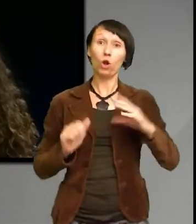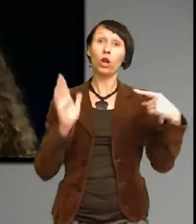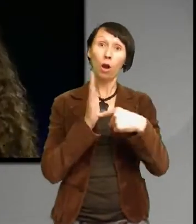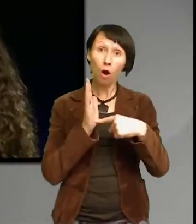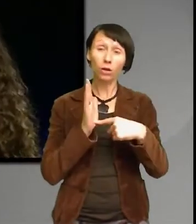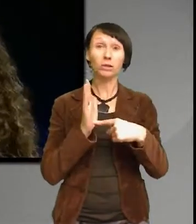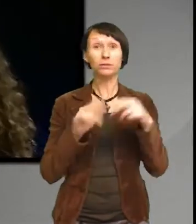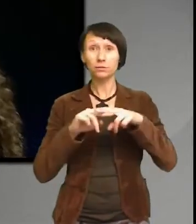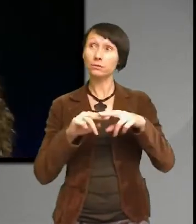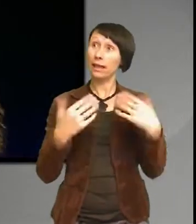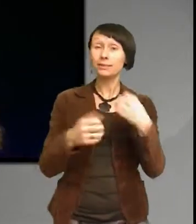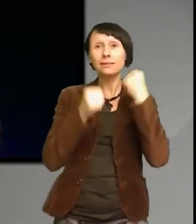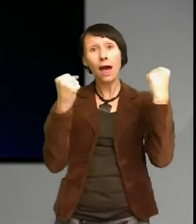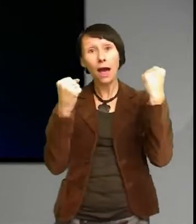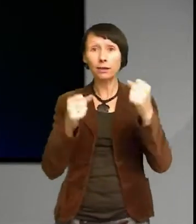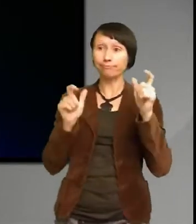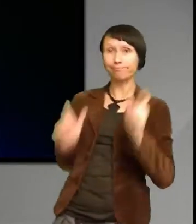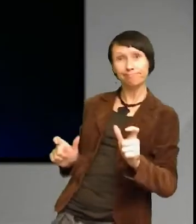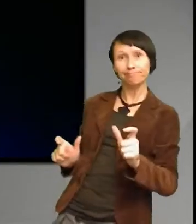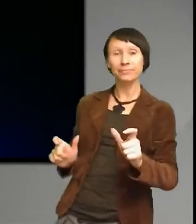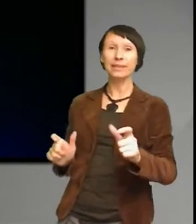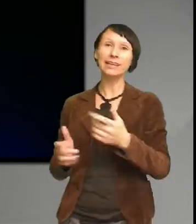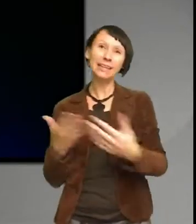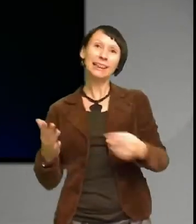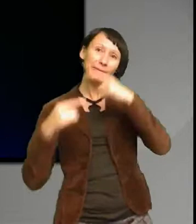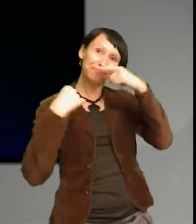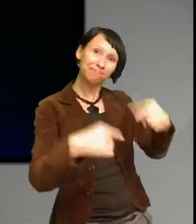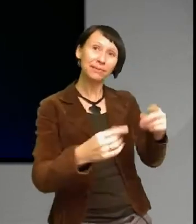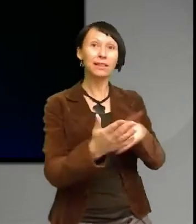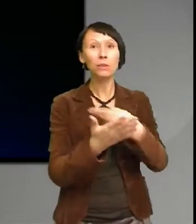och som ser till att vi inte utsätter varken naturen eller oss själva för risker